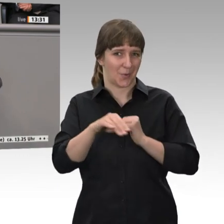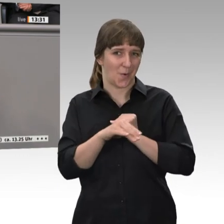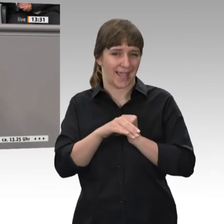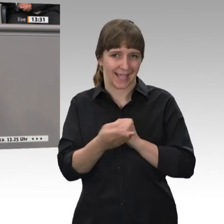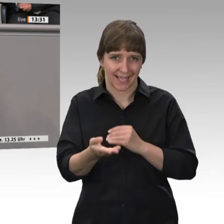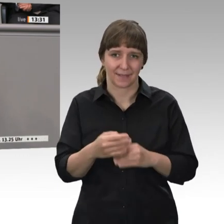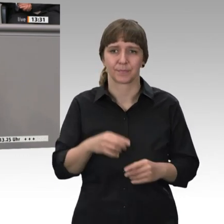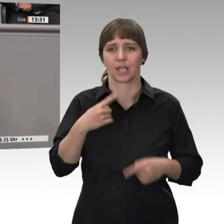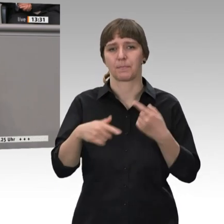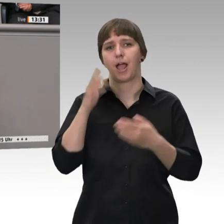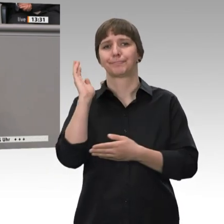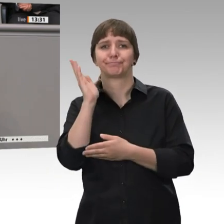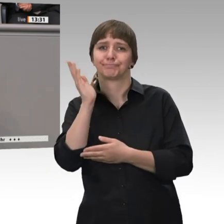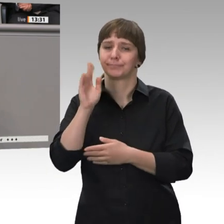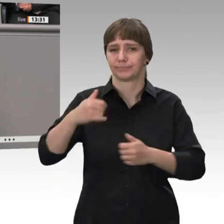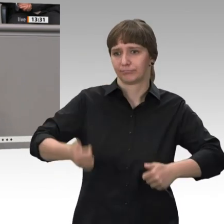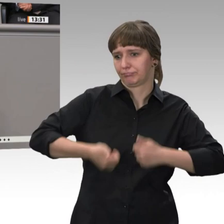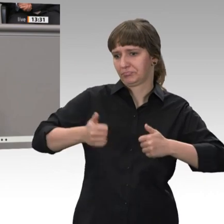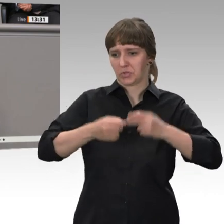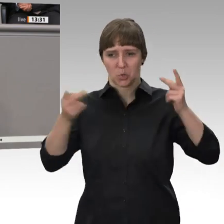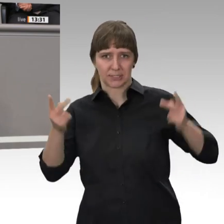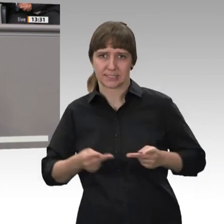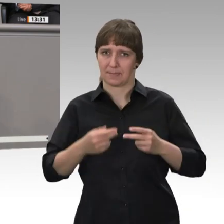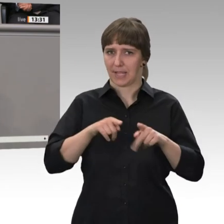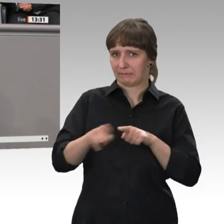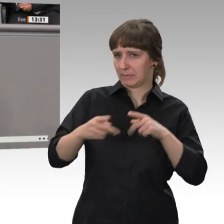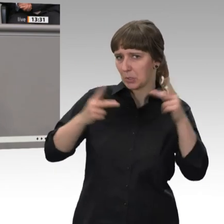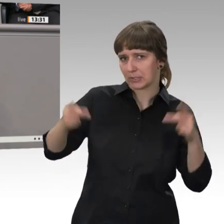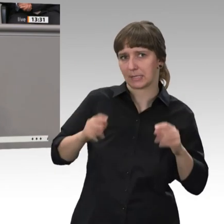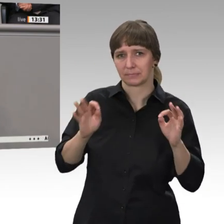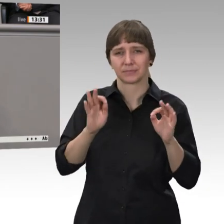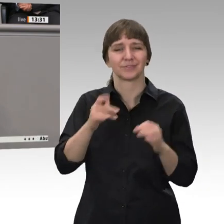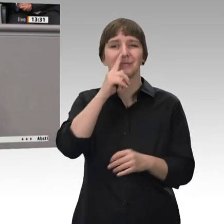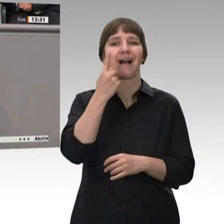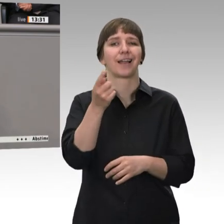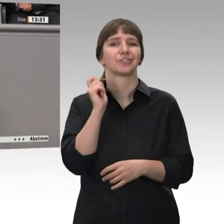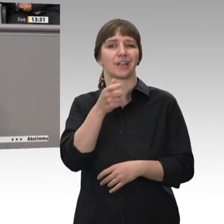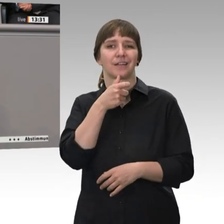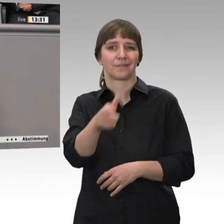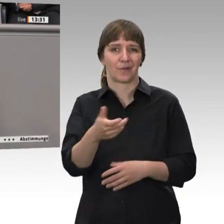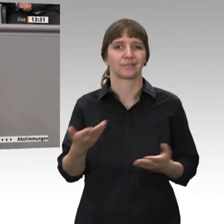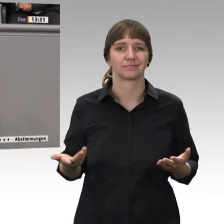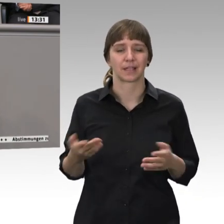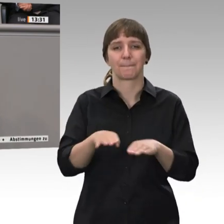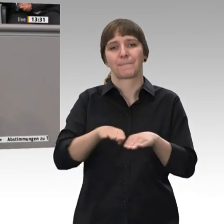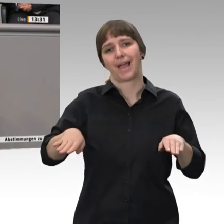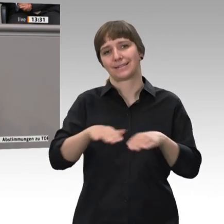geredet, was Sie für ein großartiges Konzept haben. Sie haben nur ein Schlagwort gehabt, eine Basisrente. Das andere können Sie dann